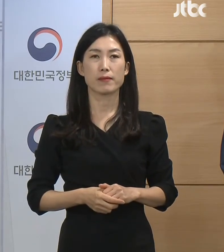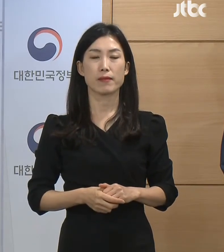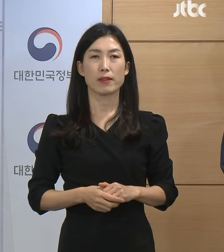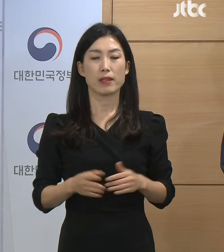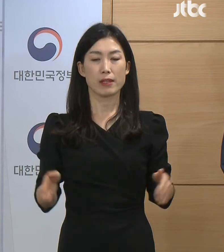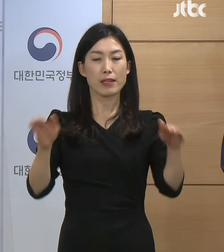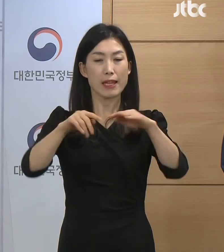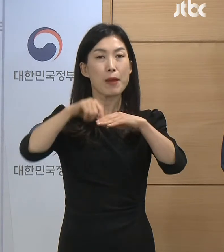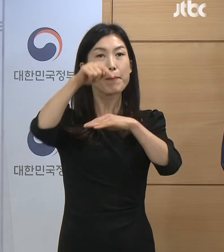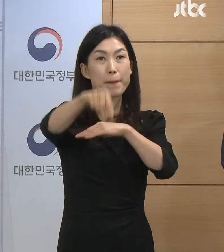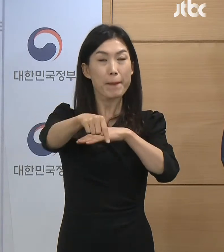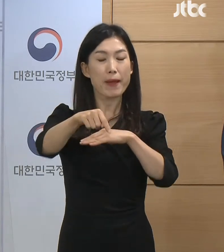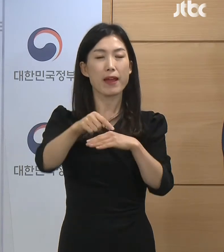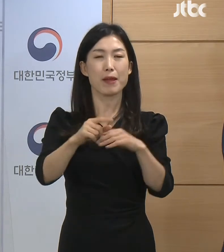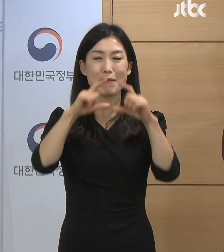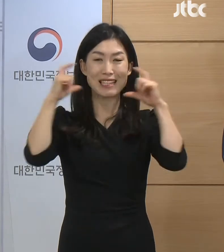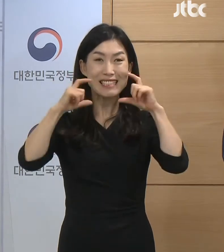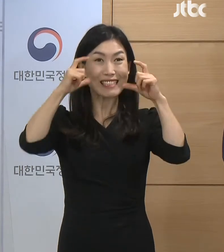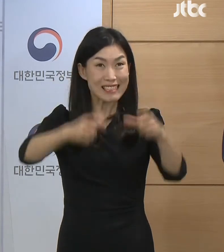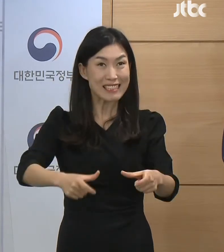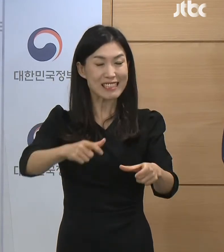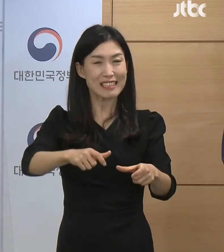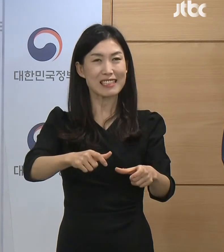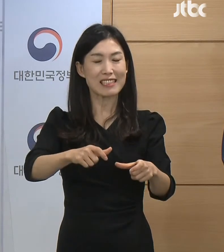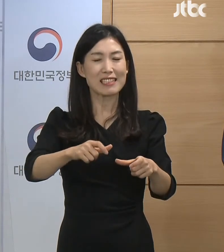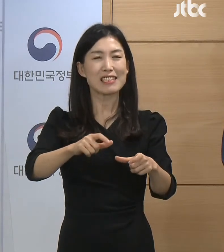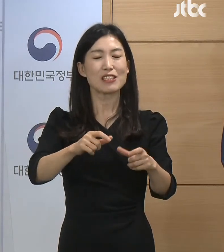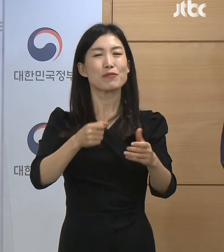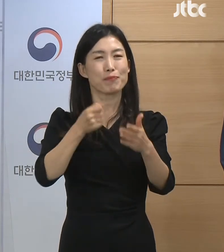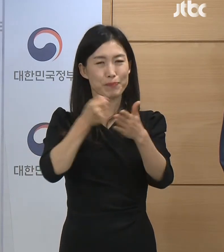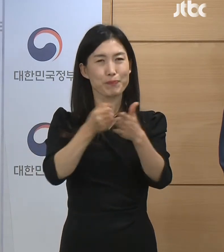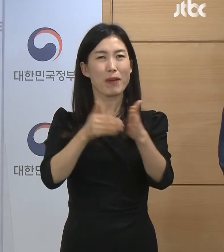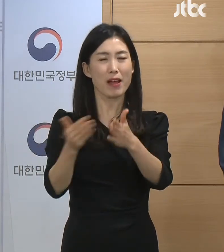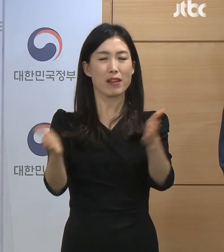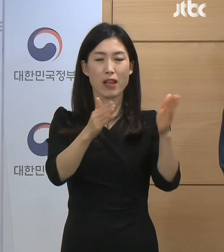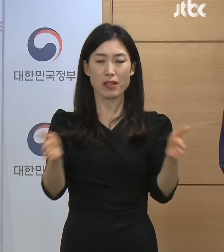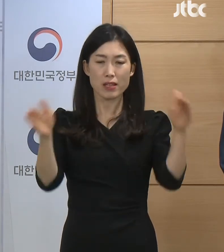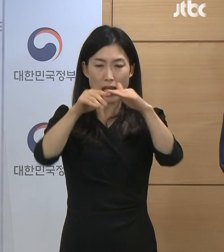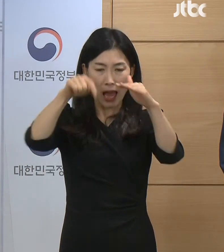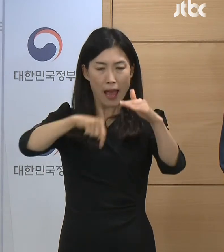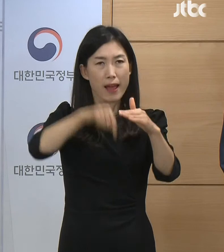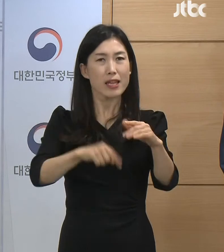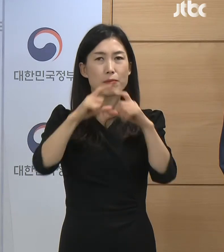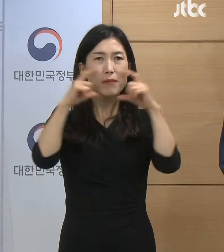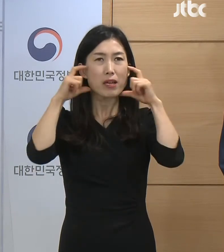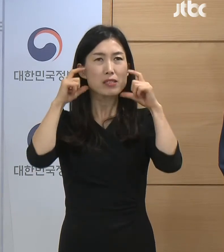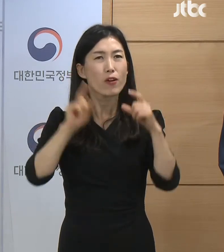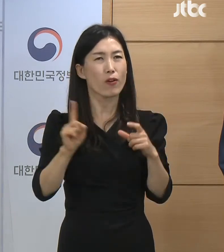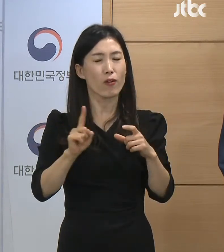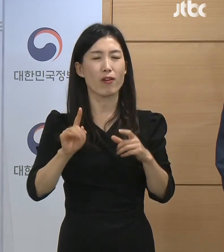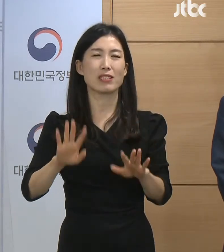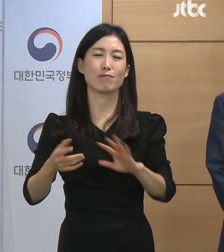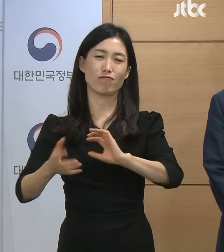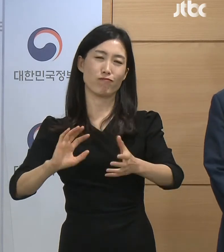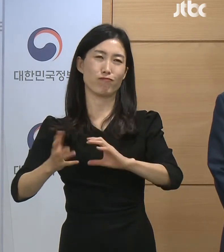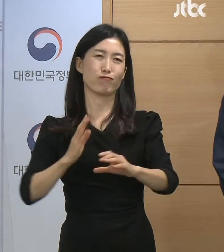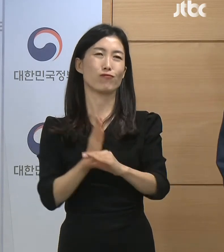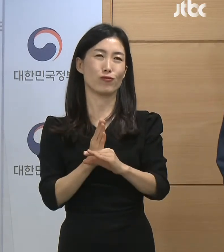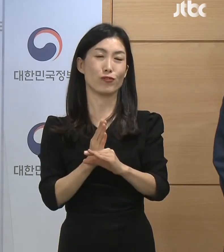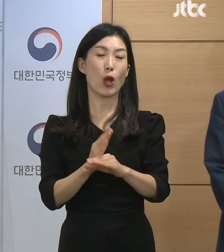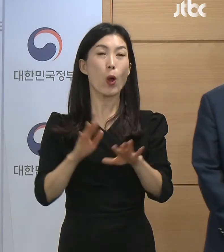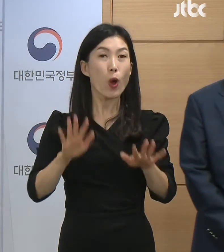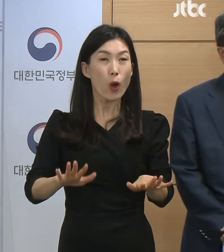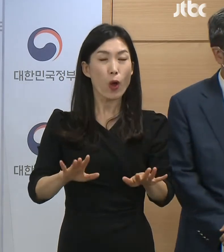대해서는 자문위원회를 통해 다양한 의견이 논의되고 있는 중입니다. 겨울철 코로나19 재유행